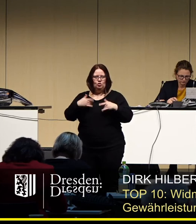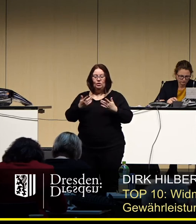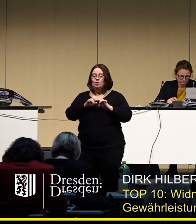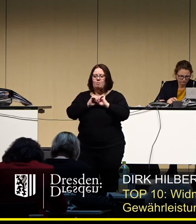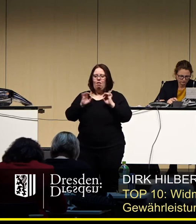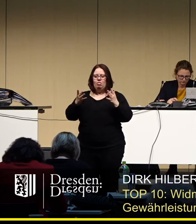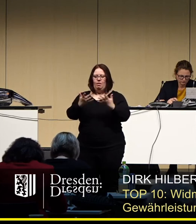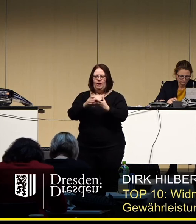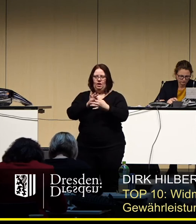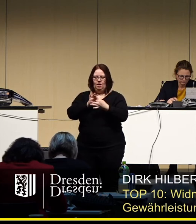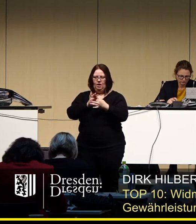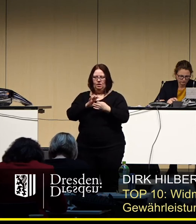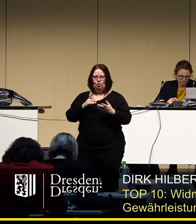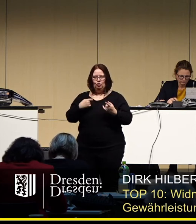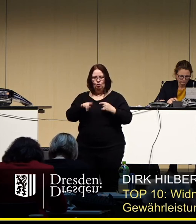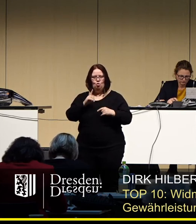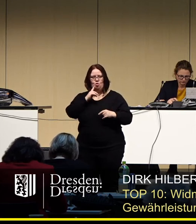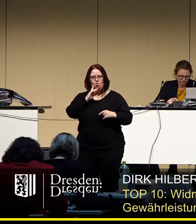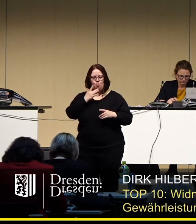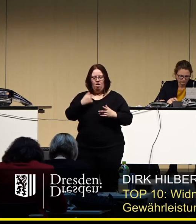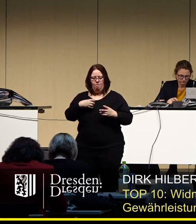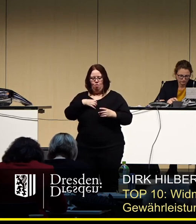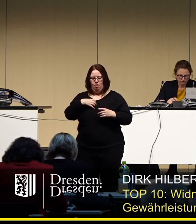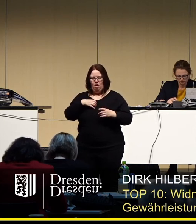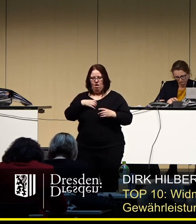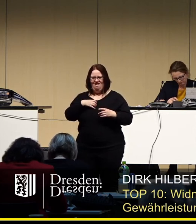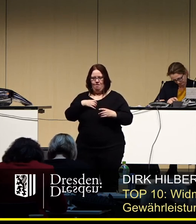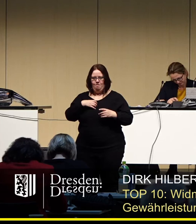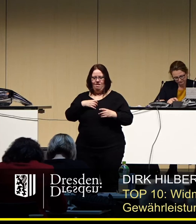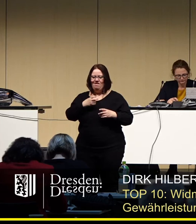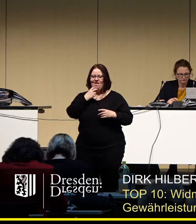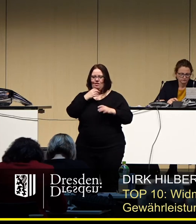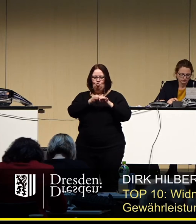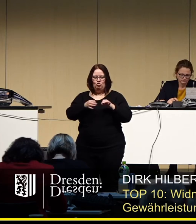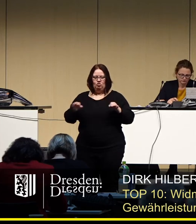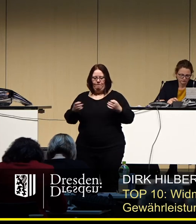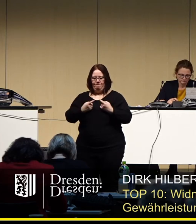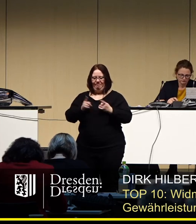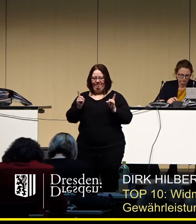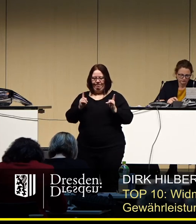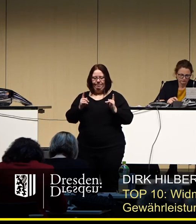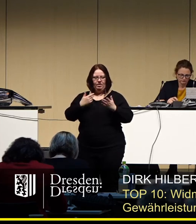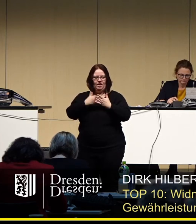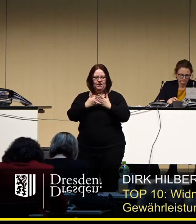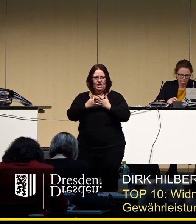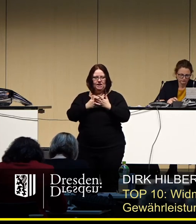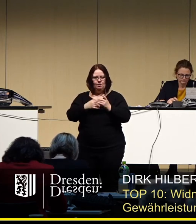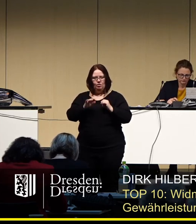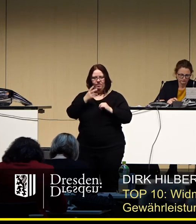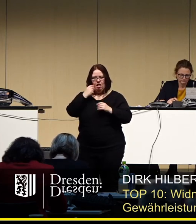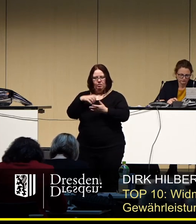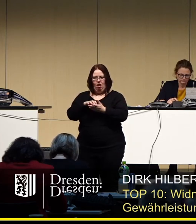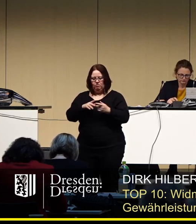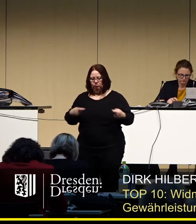Pandemiegeschehen zu tun hat, sondern eben über die Marodis elektronische und Wasserversorgungsanlage, die wir auf dem